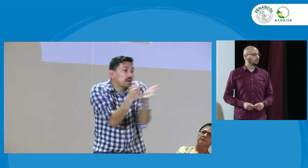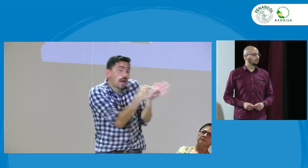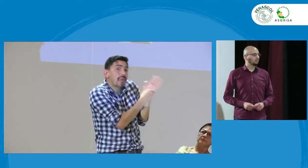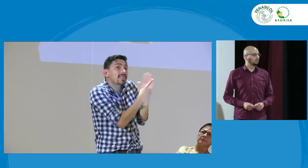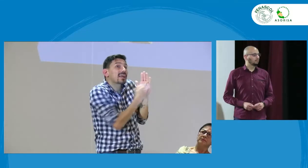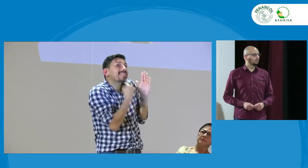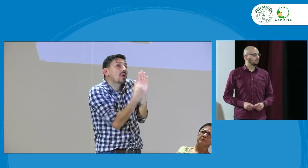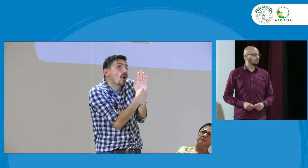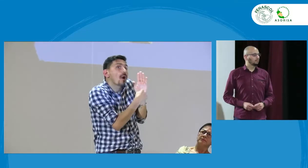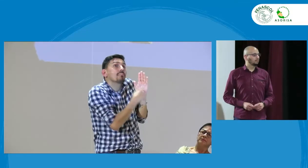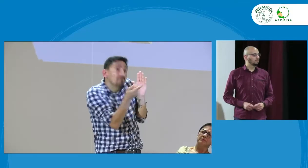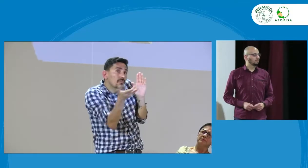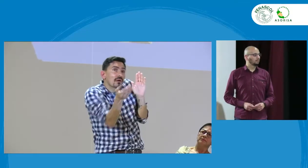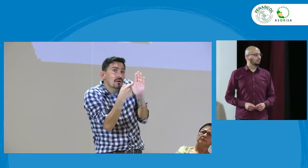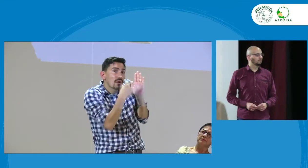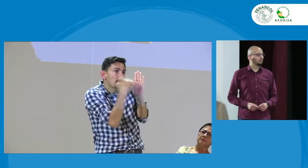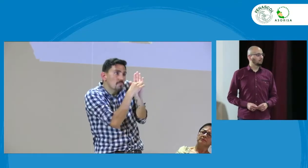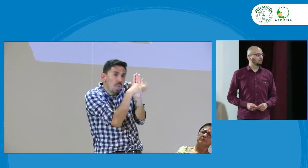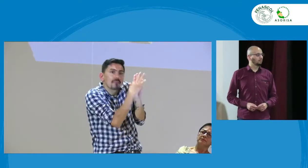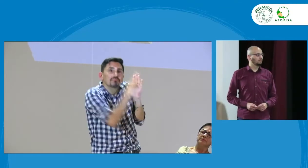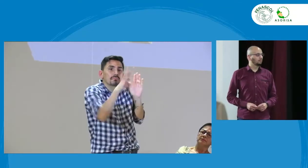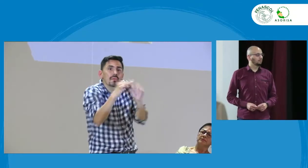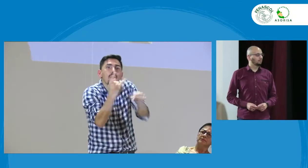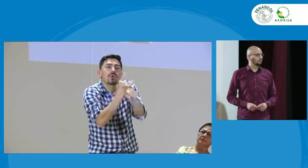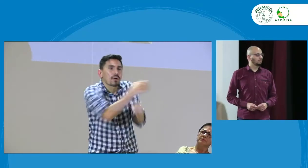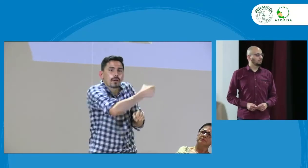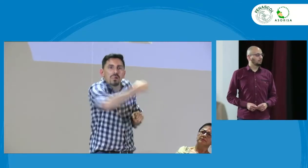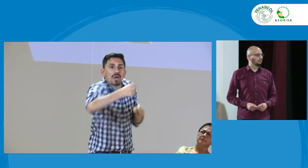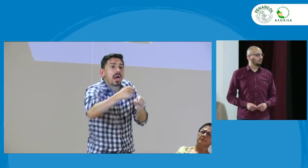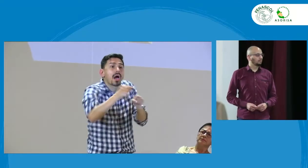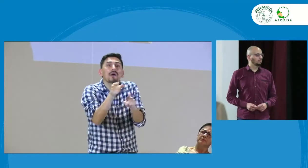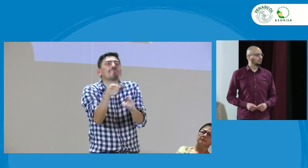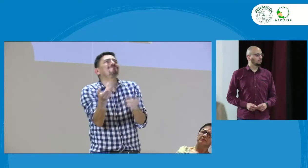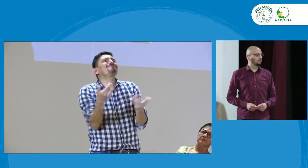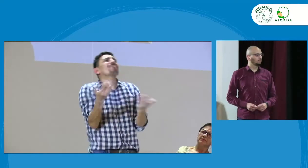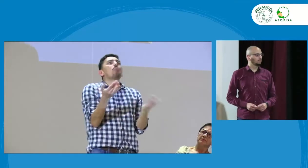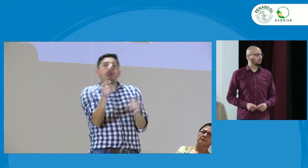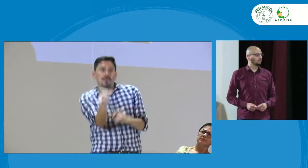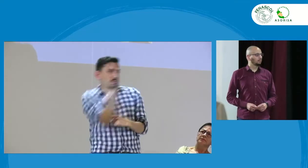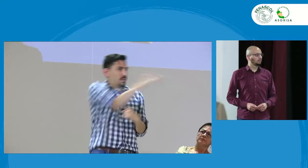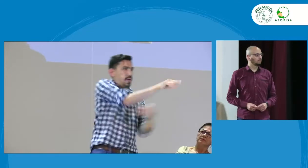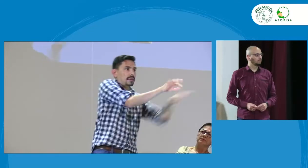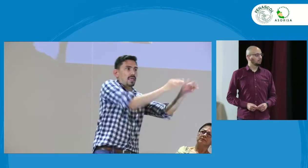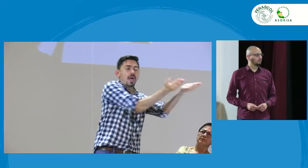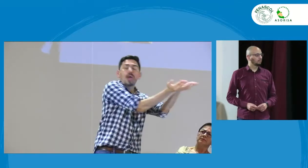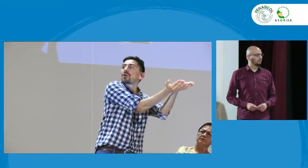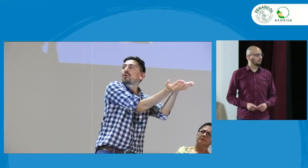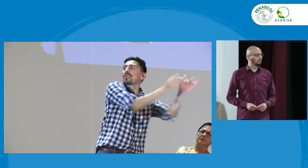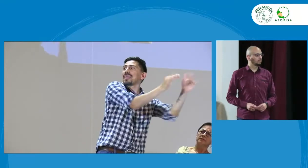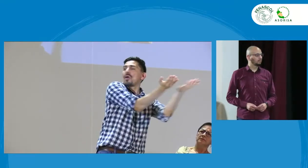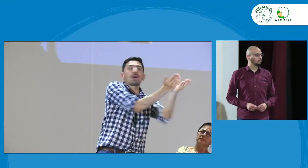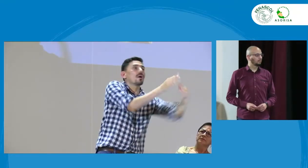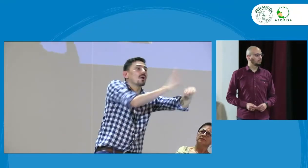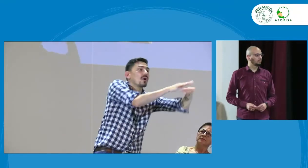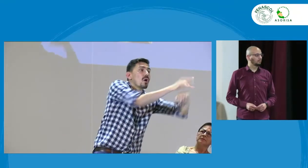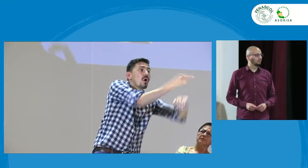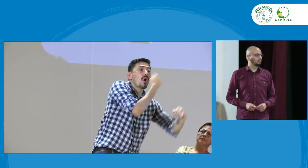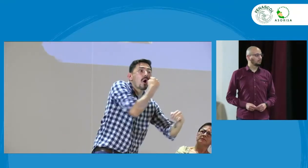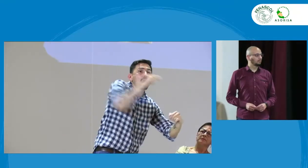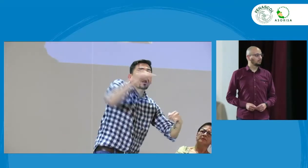alguna situación adversa entonces qué es lo que se puede hacer y cuál es el profesional encargado de esto y se